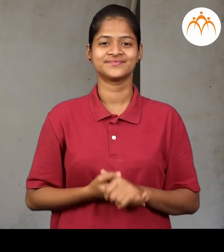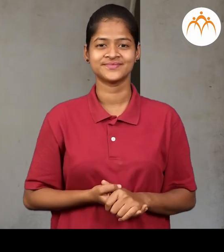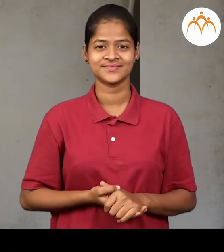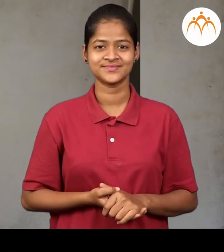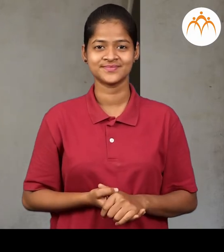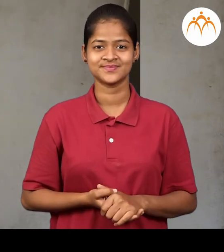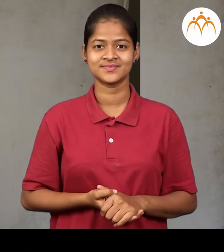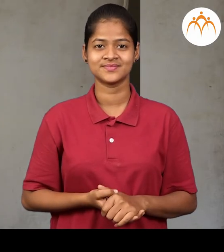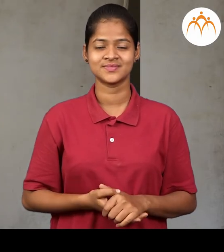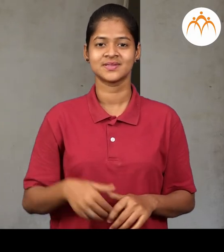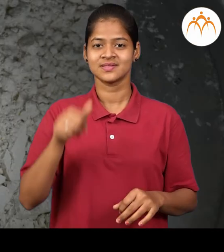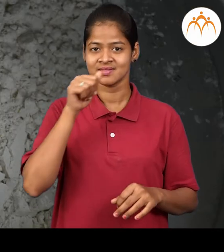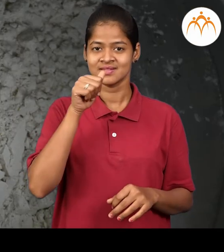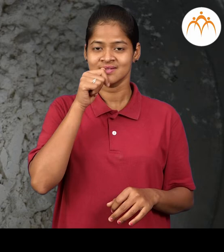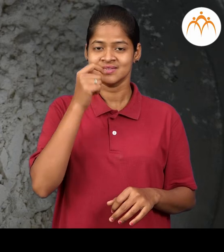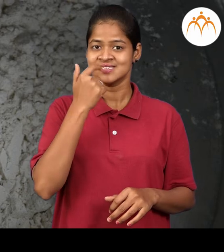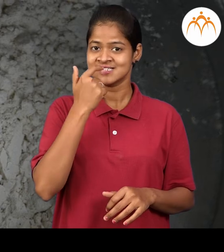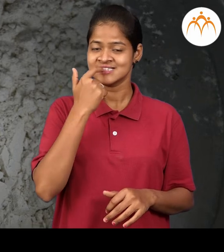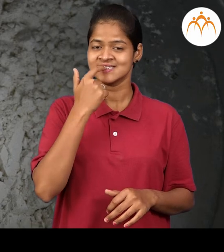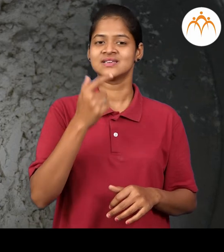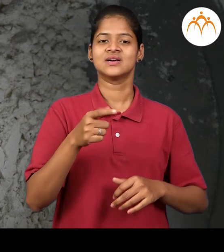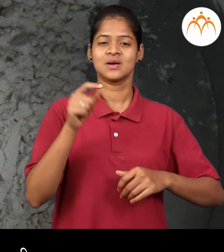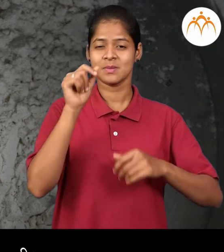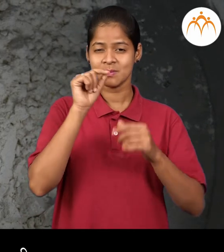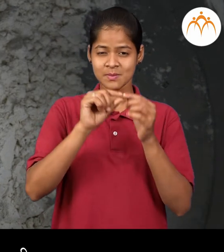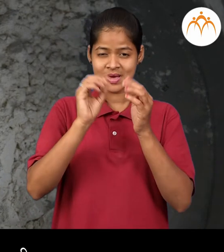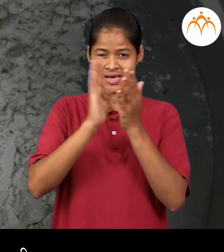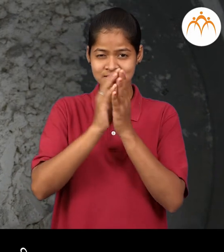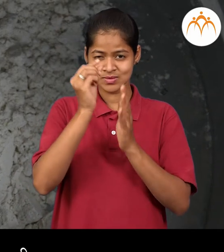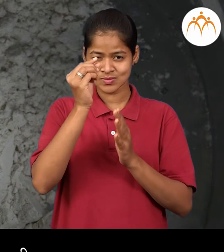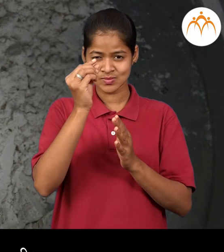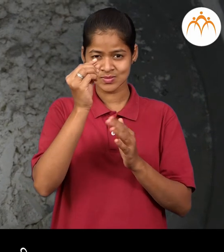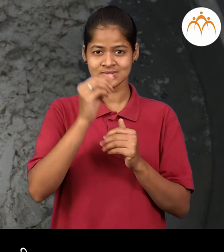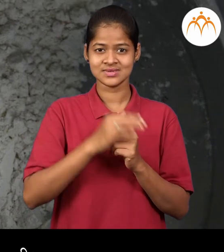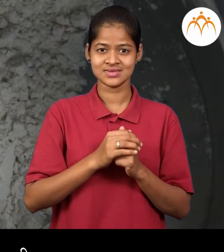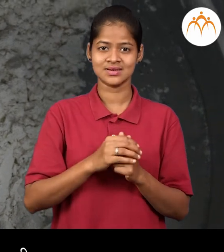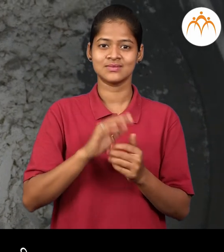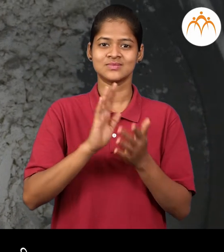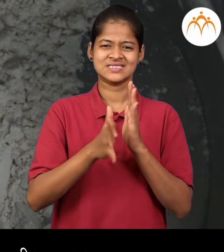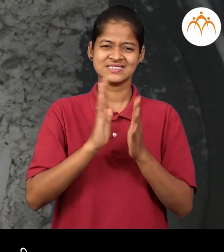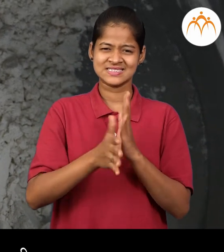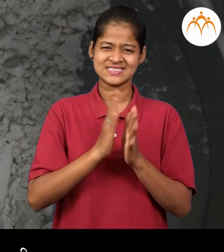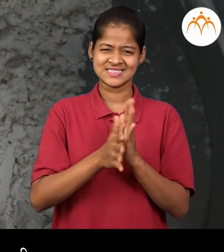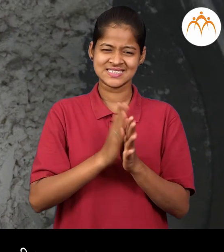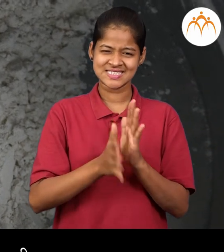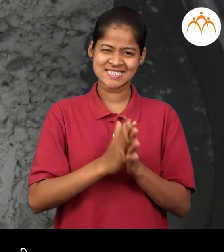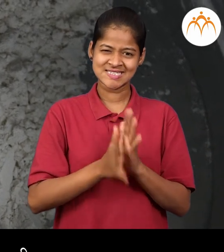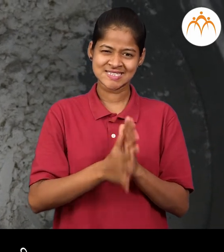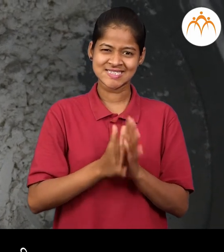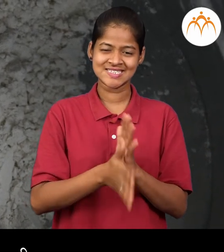पीठ ज्वारी चा पिठाची भाकरी करतात